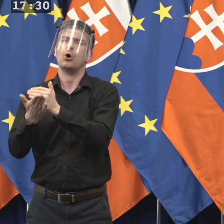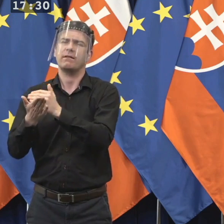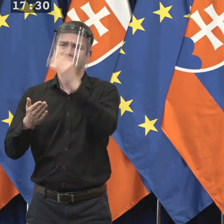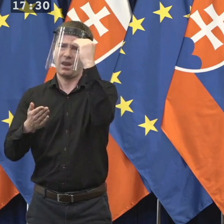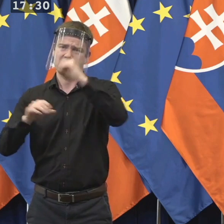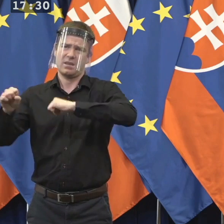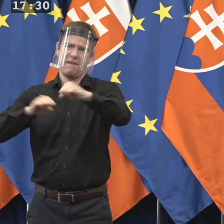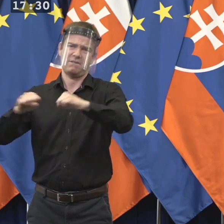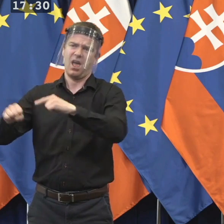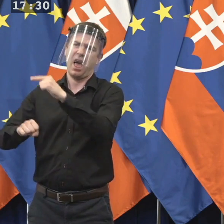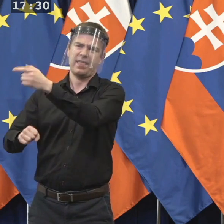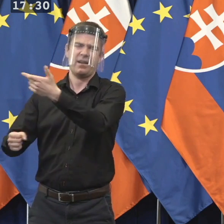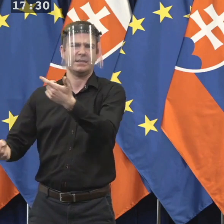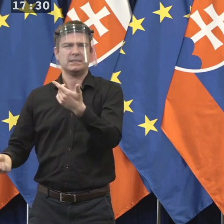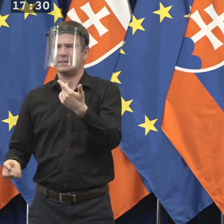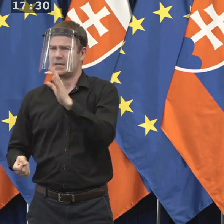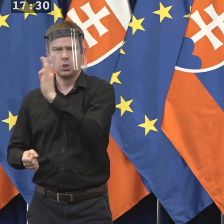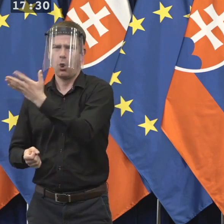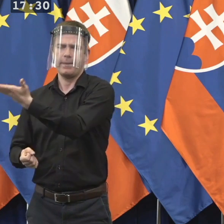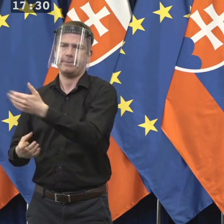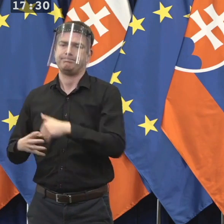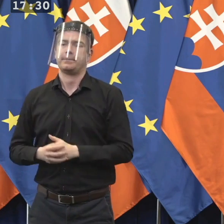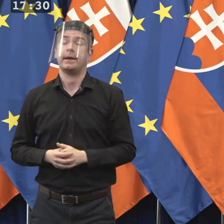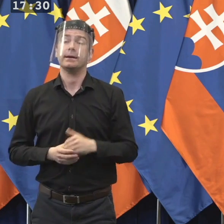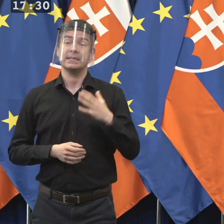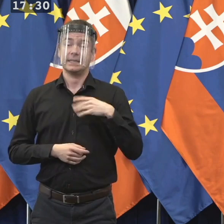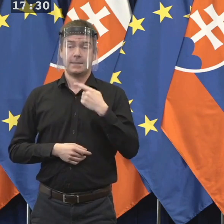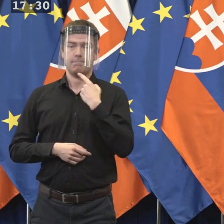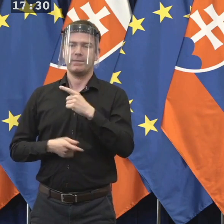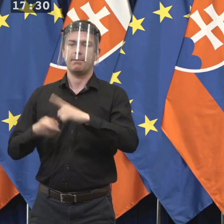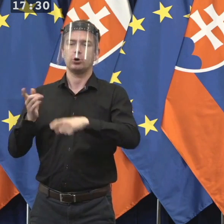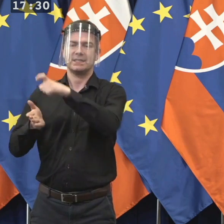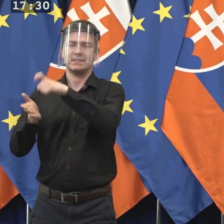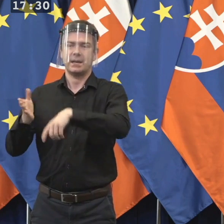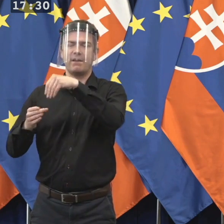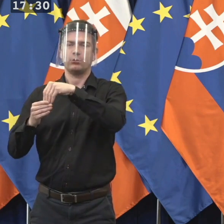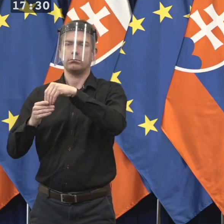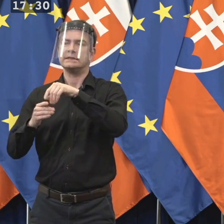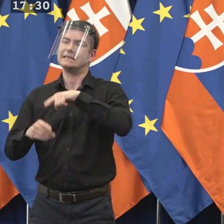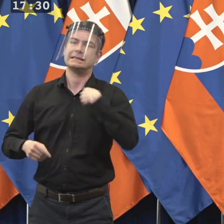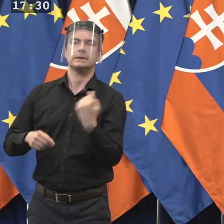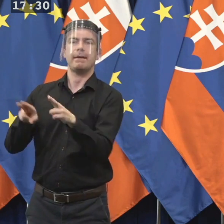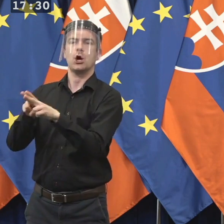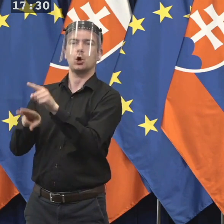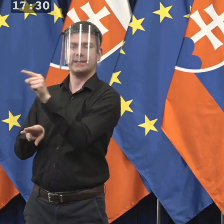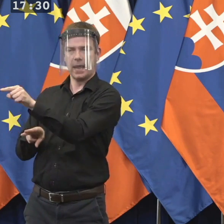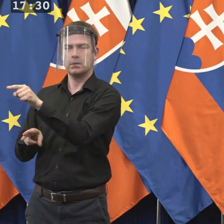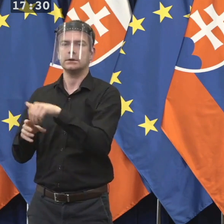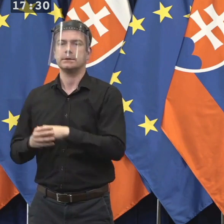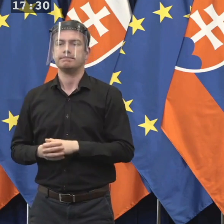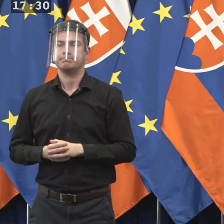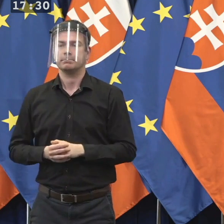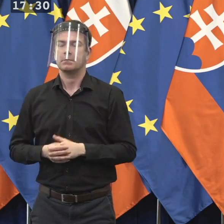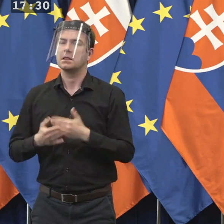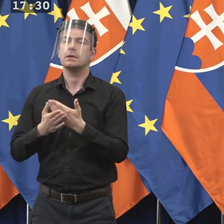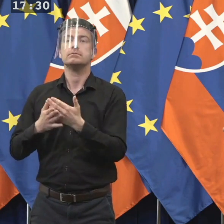neschválili, už ho porušujú a podobne. Postoj strany Smerodina Borisa Kolára pri voľbe alebo návrhu za člena súdnej